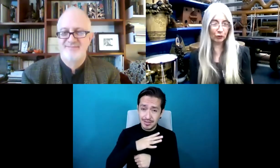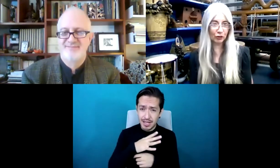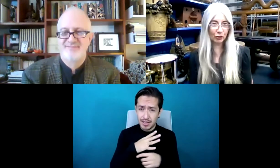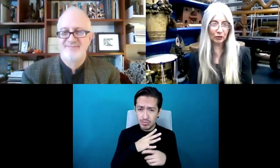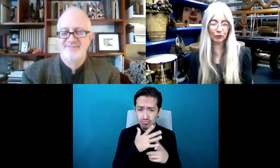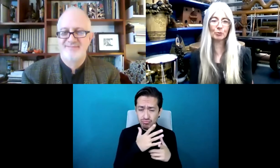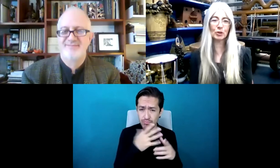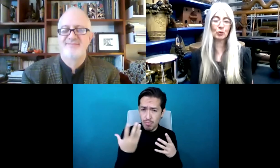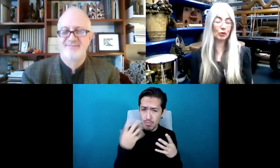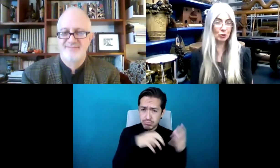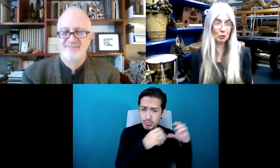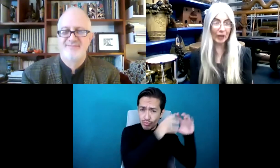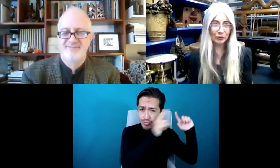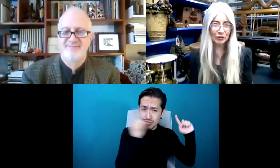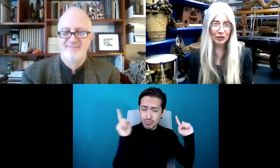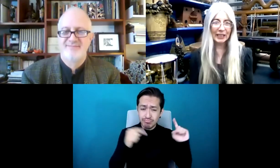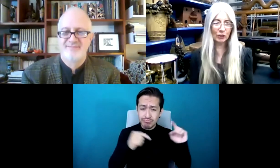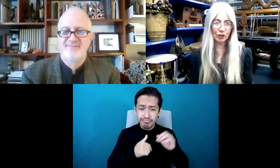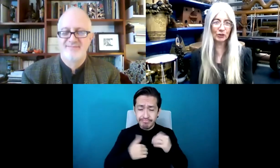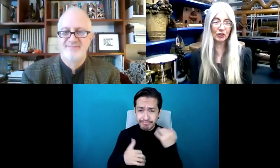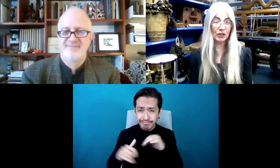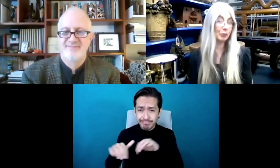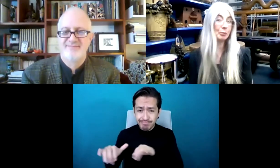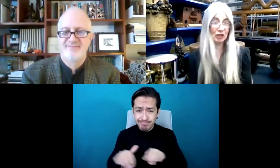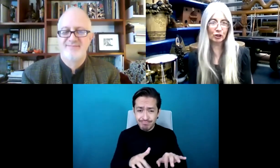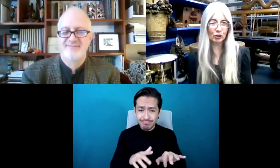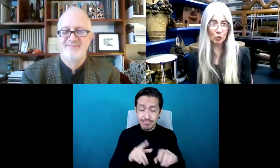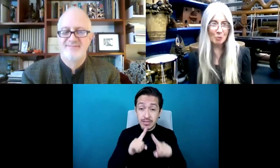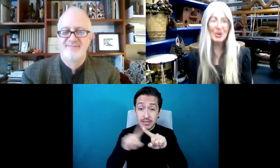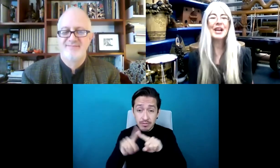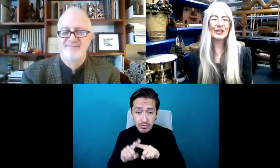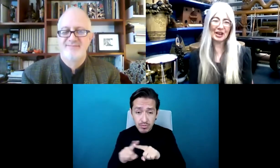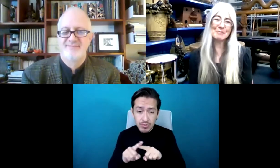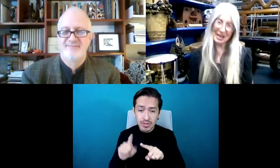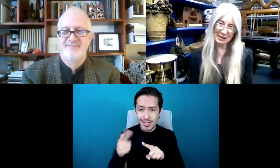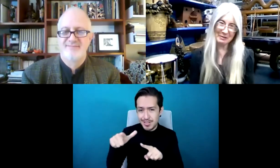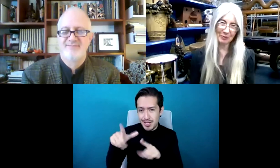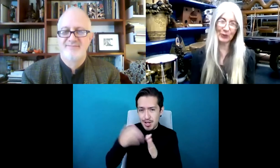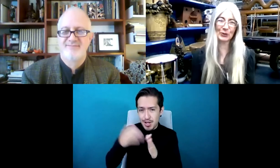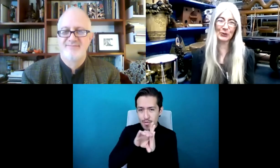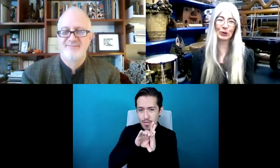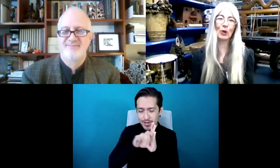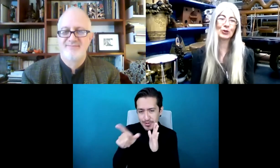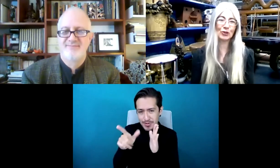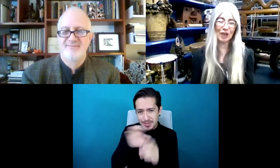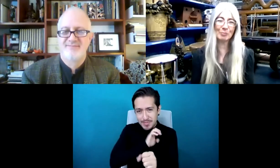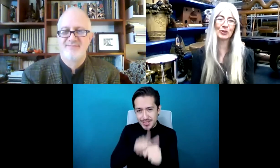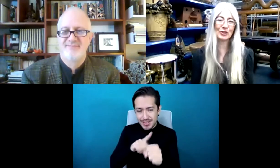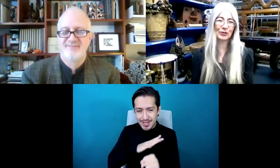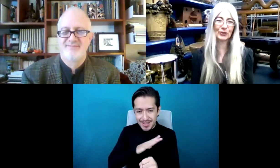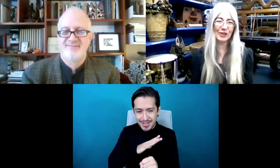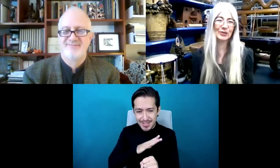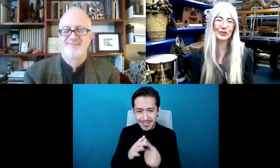hay una colección de instrumentos, de más de dos mil instrumentos en este cuarto en el que estoy,